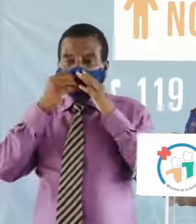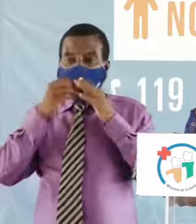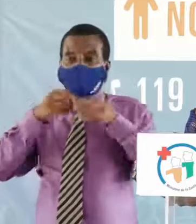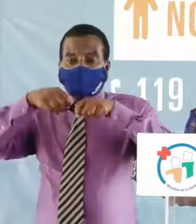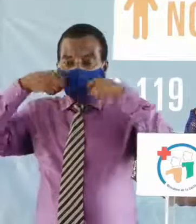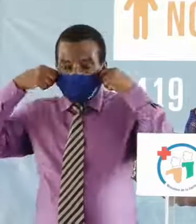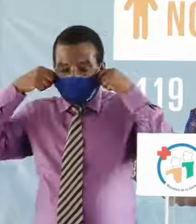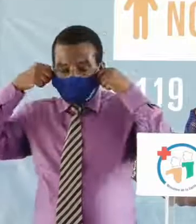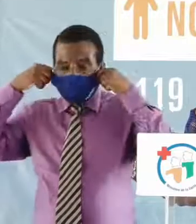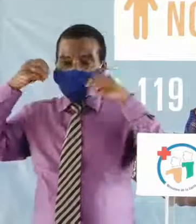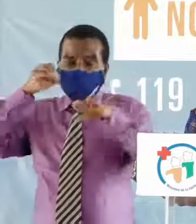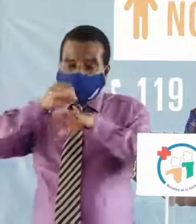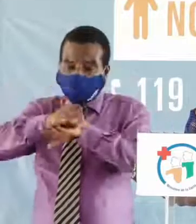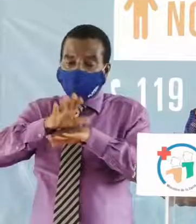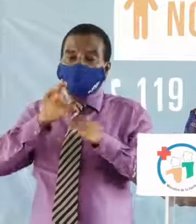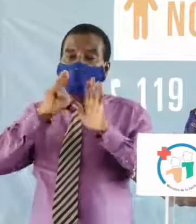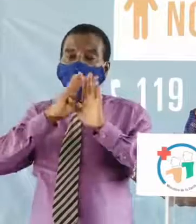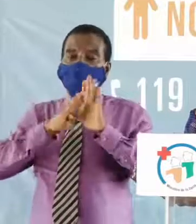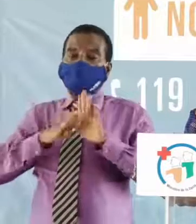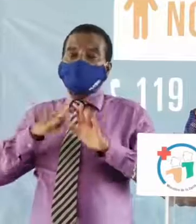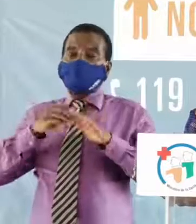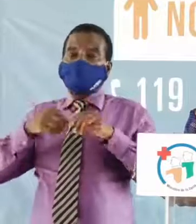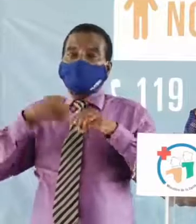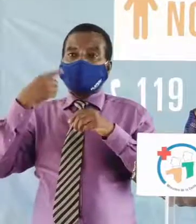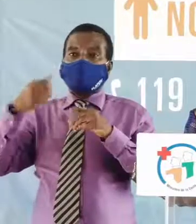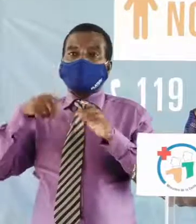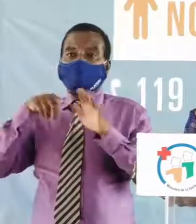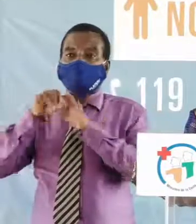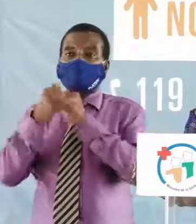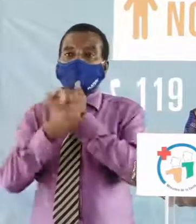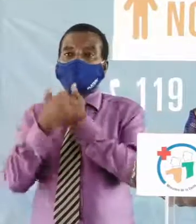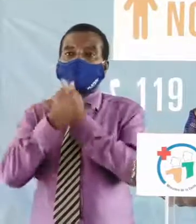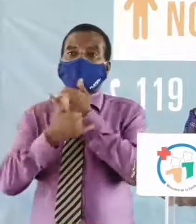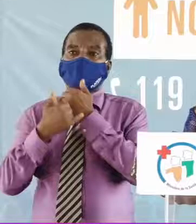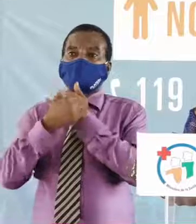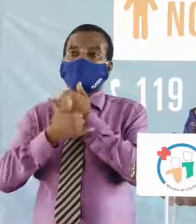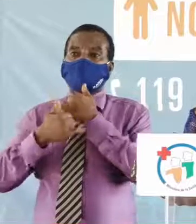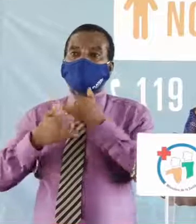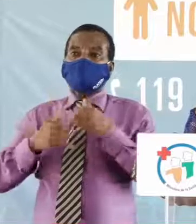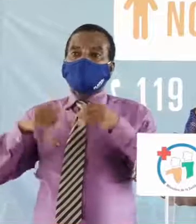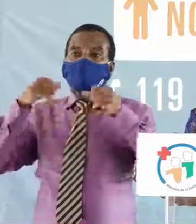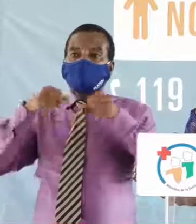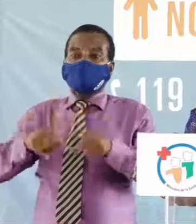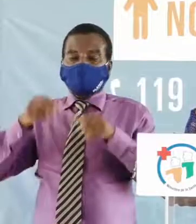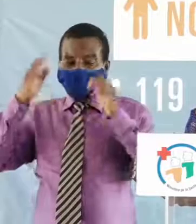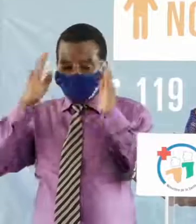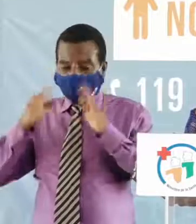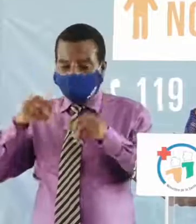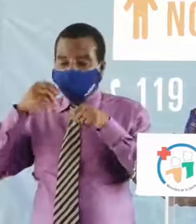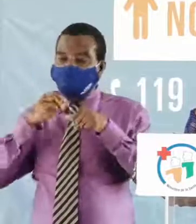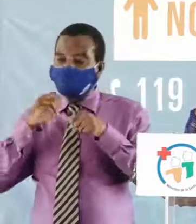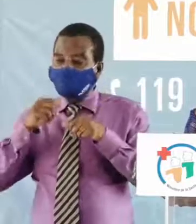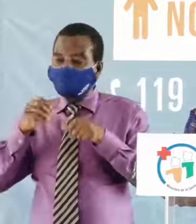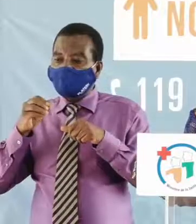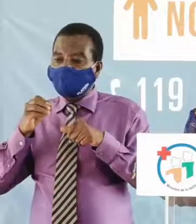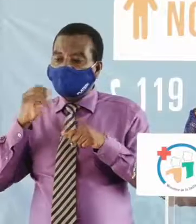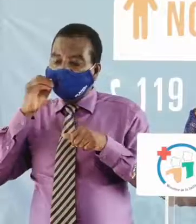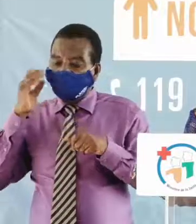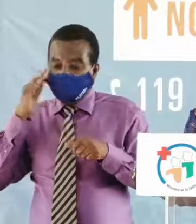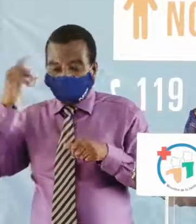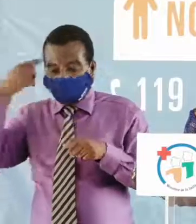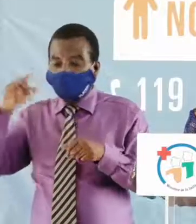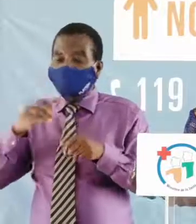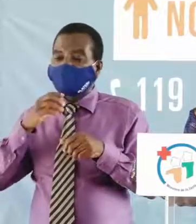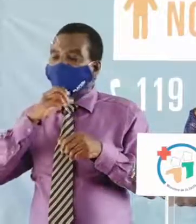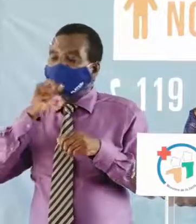obligatoirement le masque dans le Grand Abidjan et de manière recommandée à l'intérieur du pays, rester confinés à domicile pour les personnes rendues